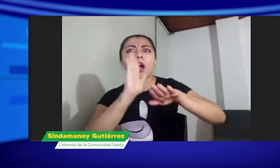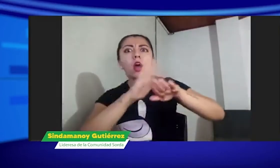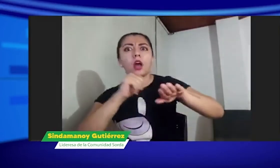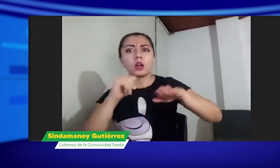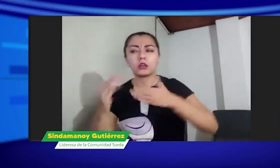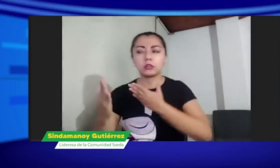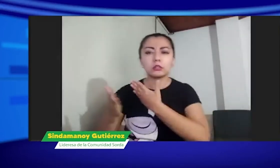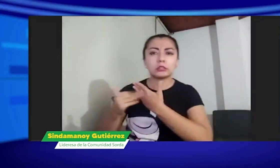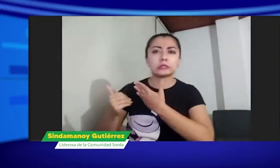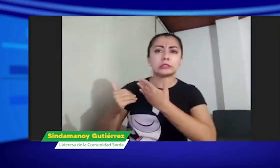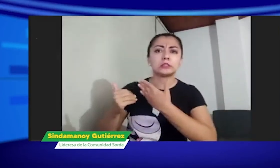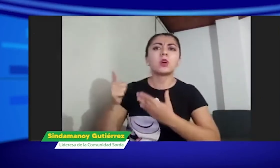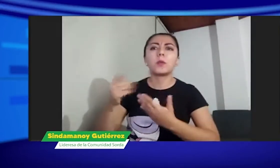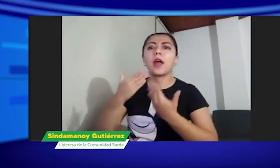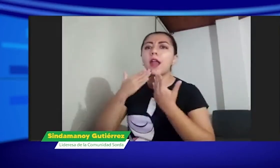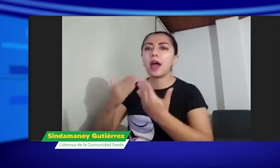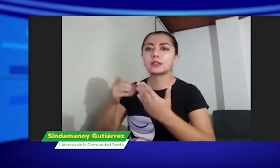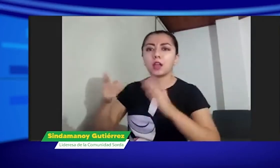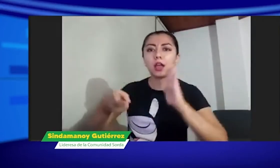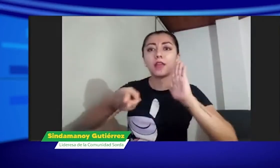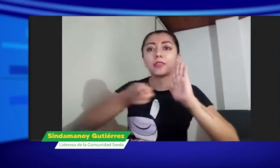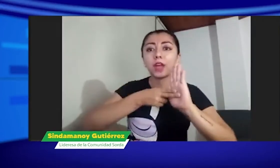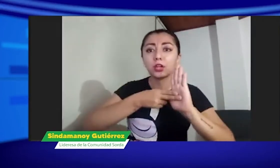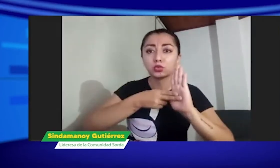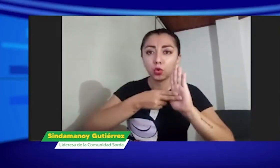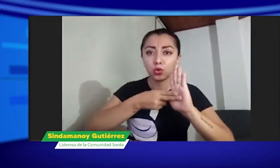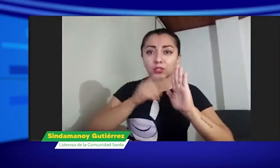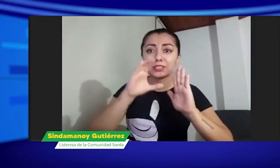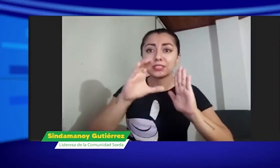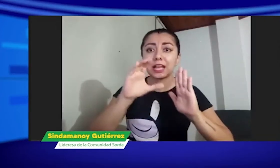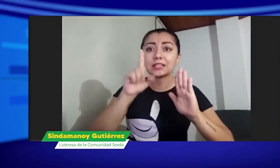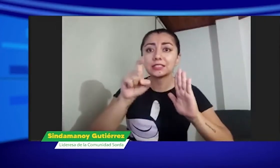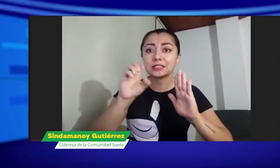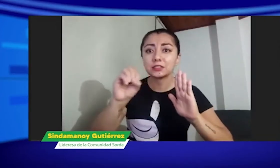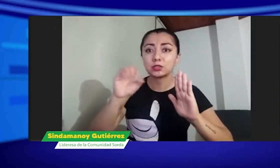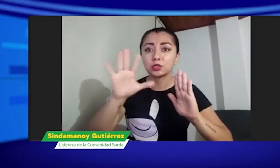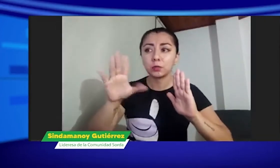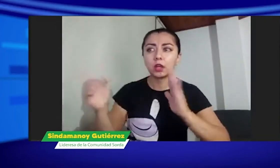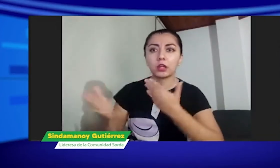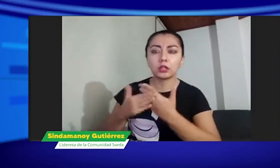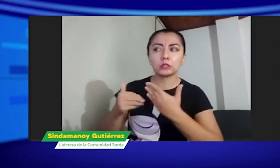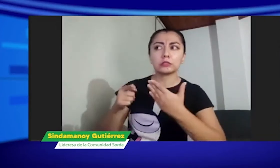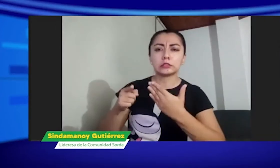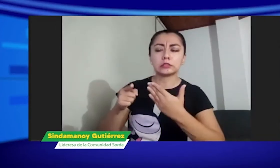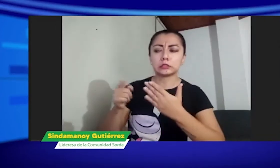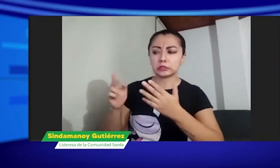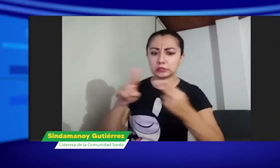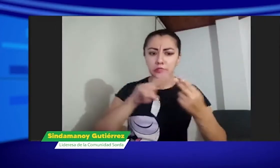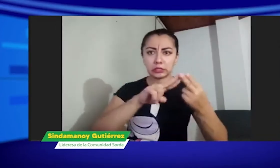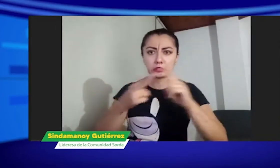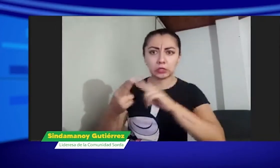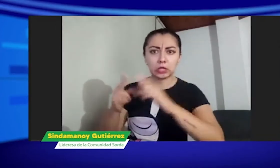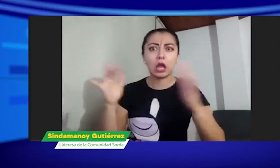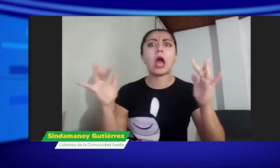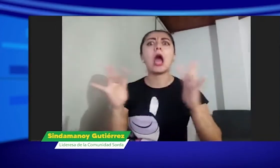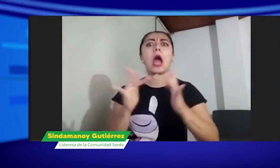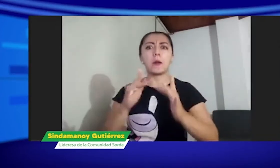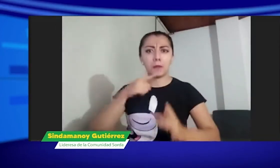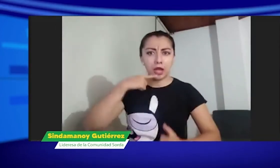y que ya nosotros ya también aparecemos dentro de esa ley de lenguas, pero